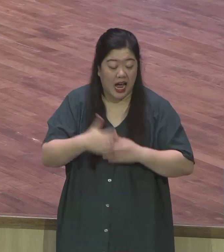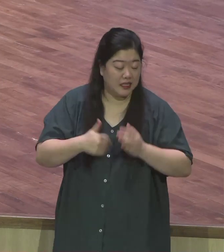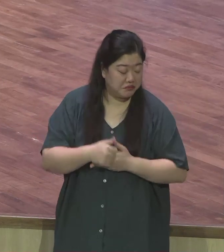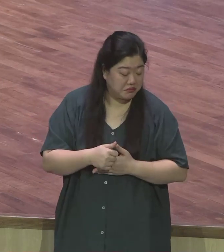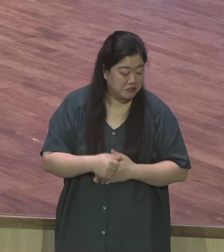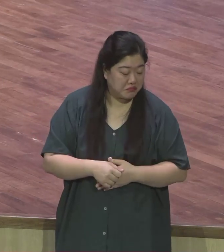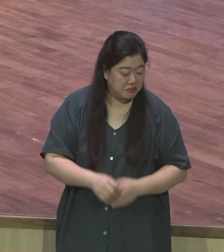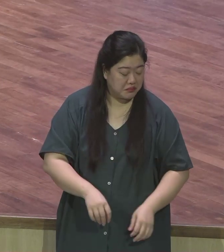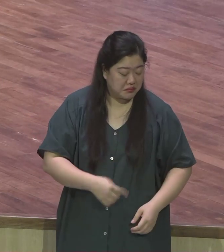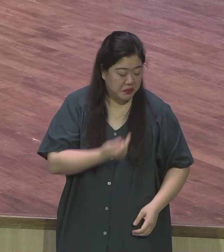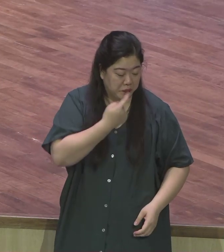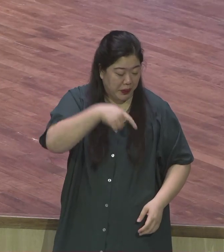라고 나와 있습니다